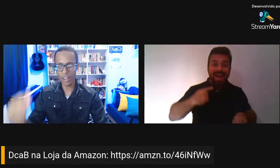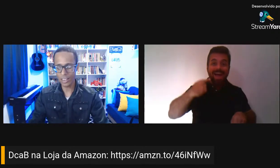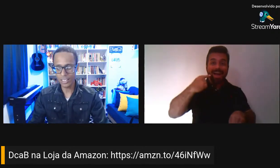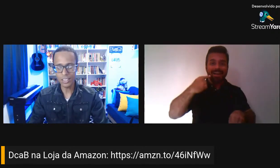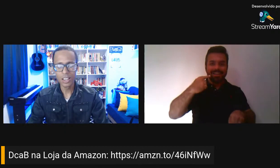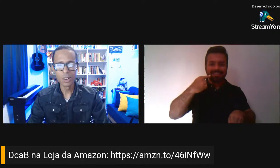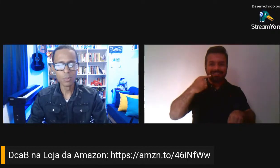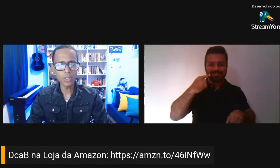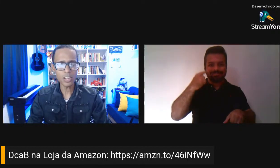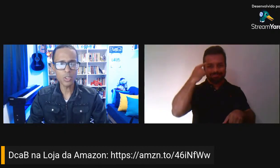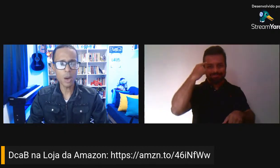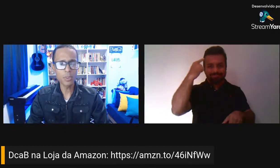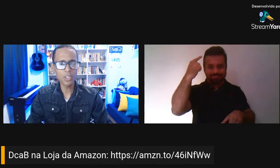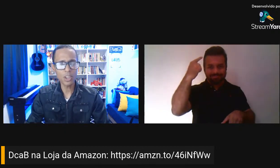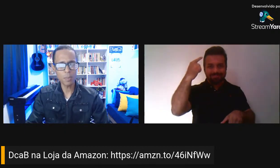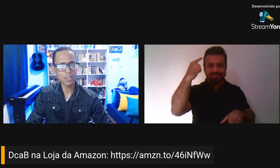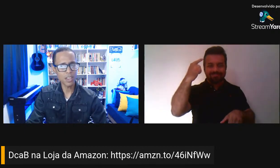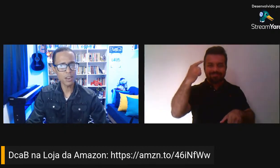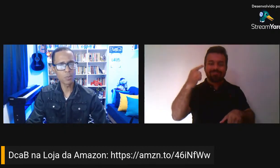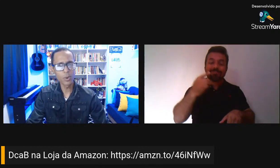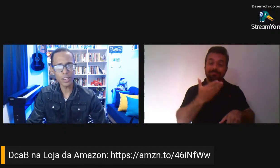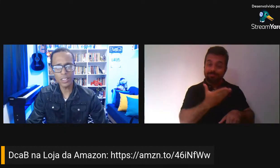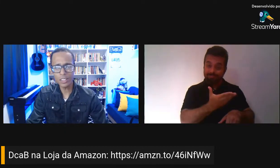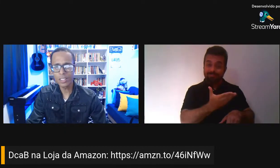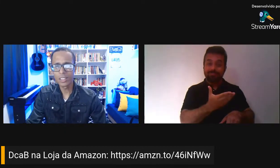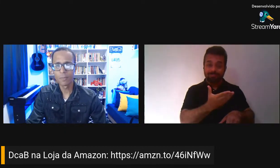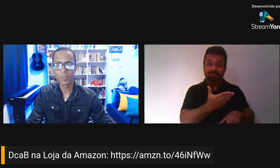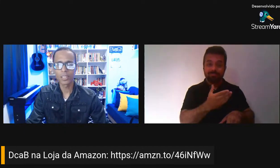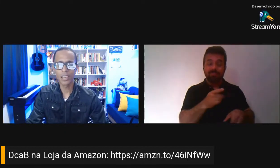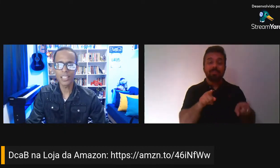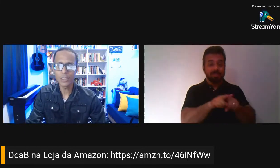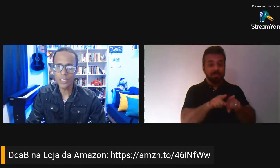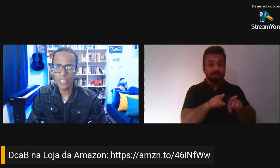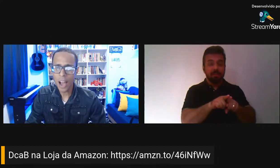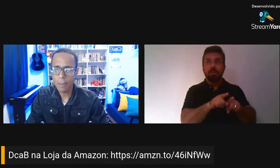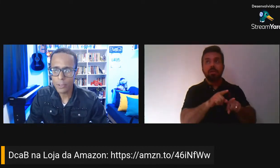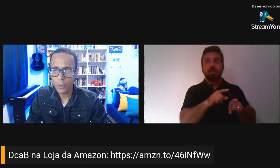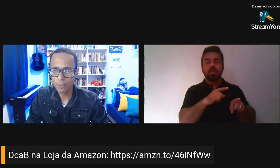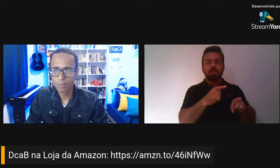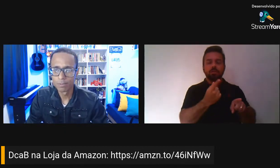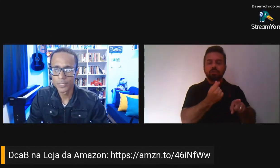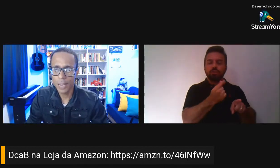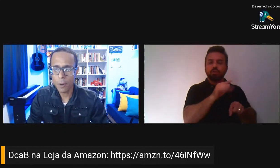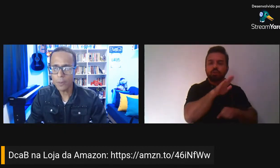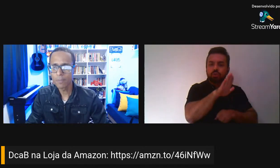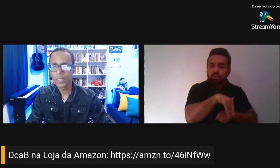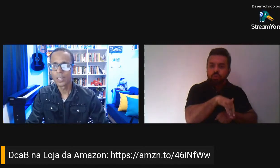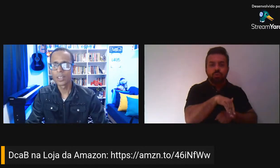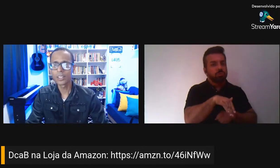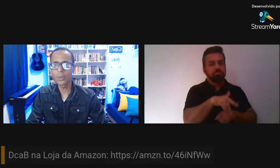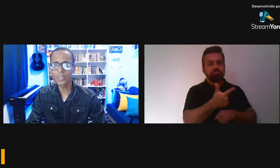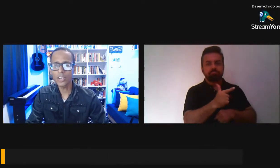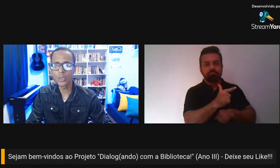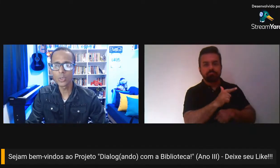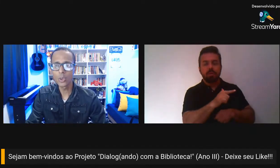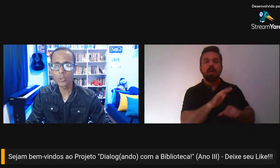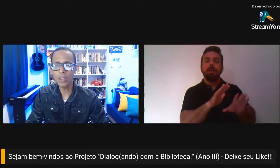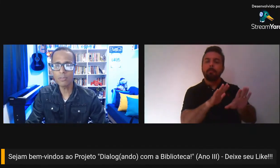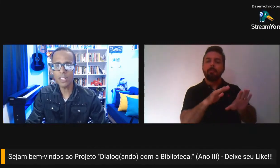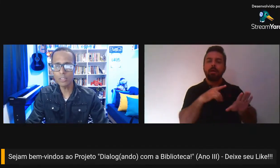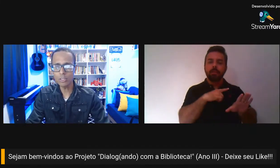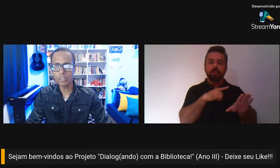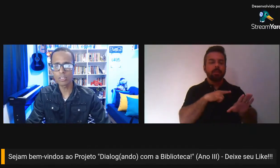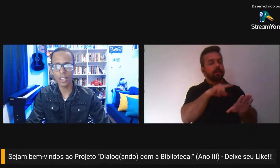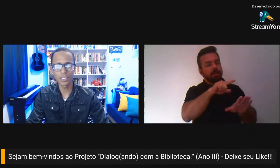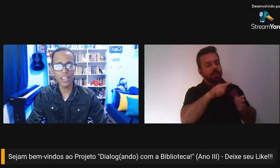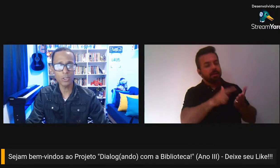vai encontrar ali muitas obras que já passaram por aqui, lá na loja da Amazon. Tá bom? Então, sejam todos